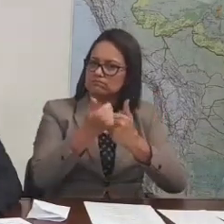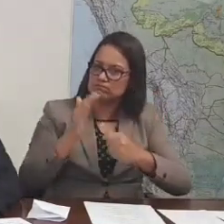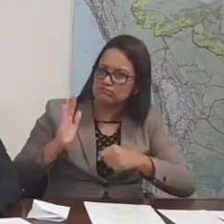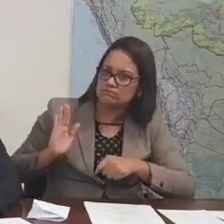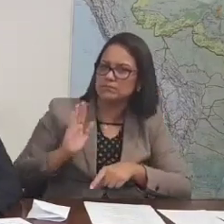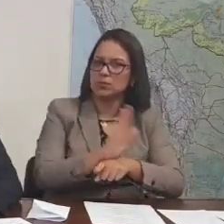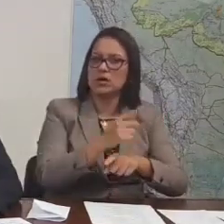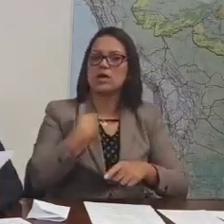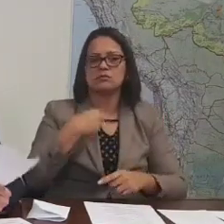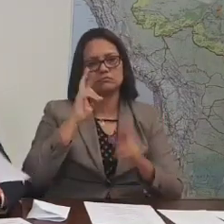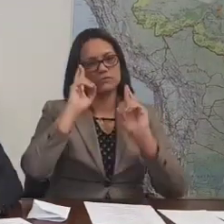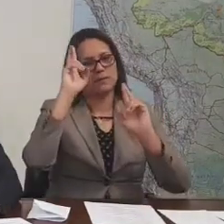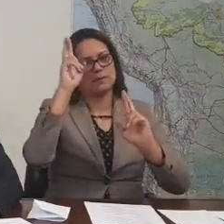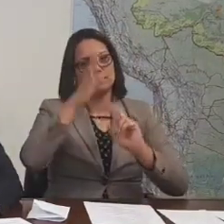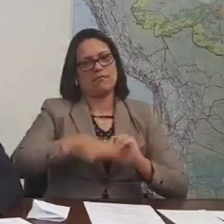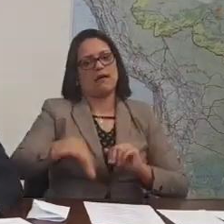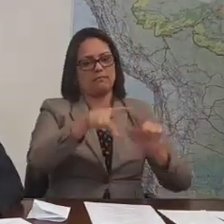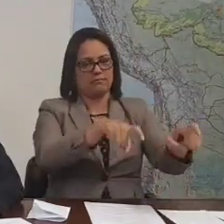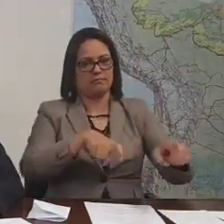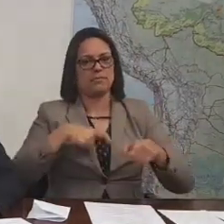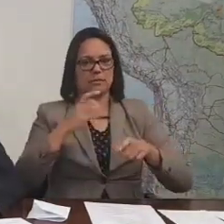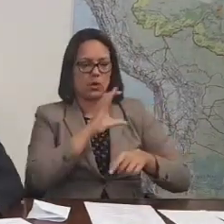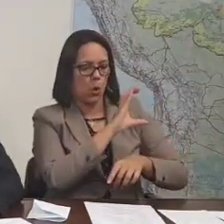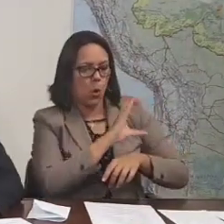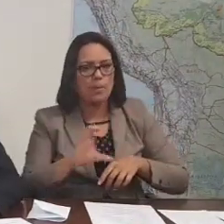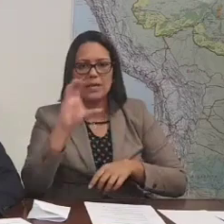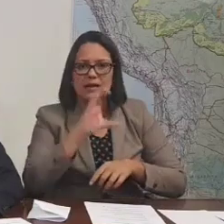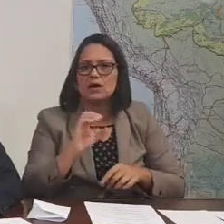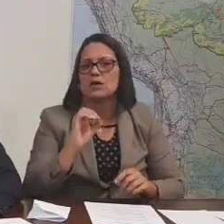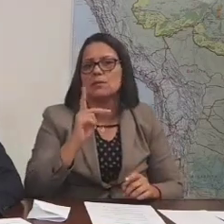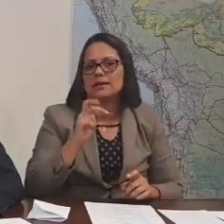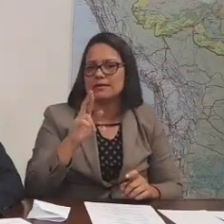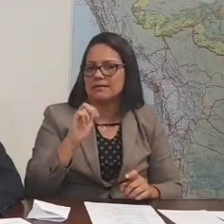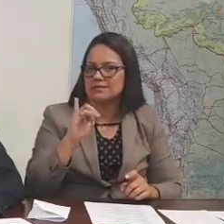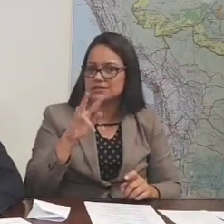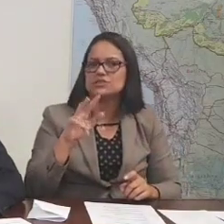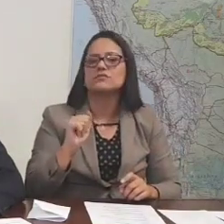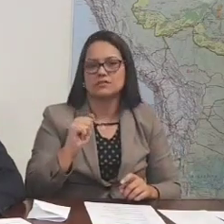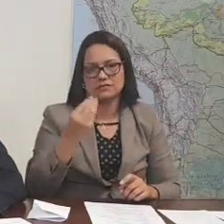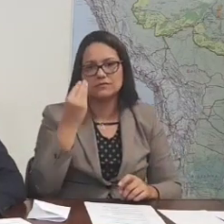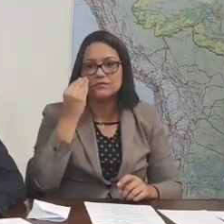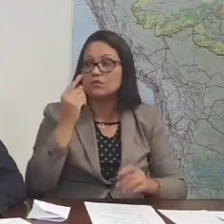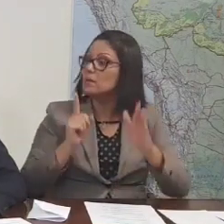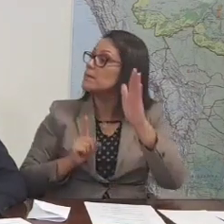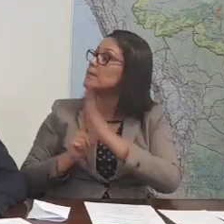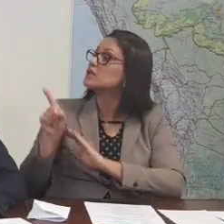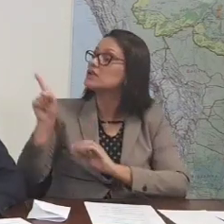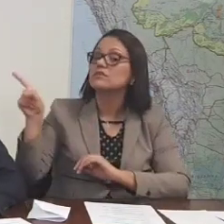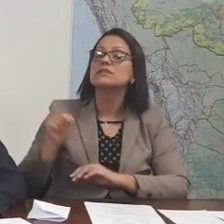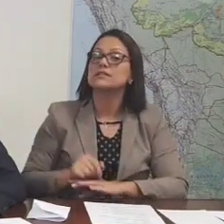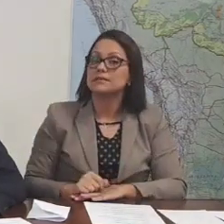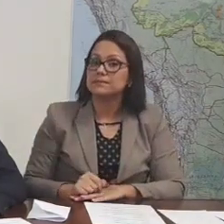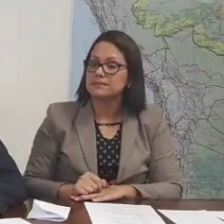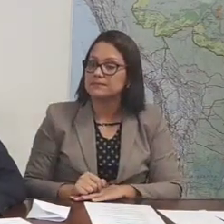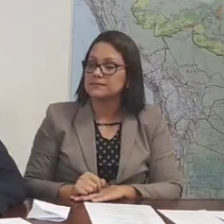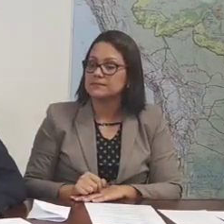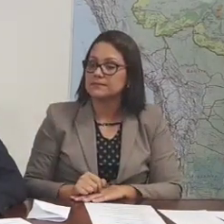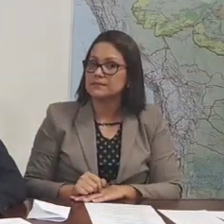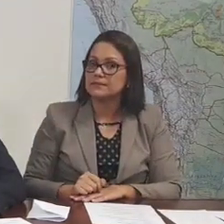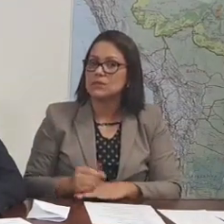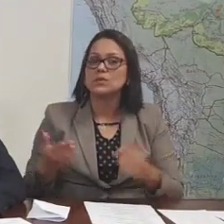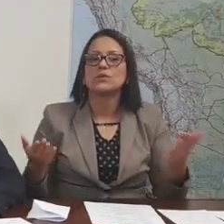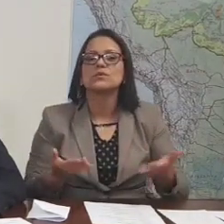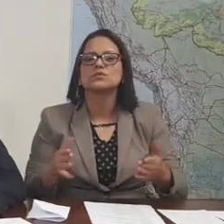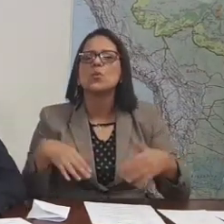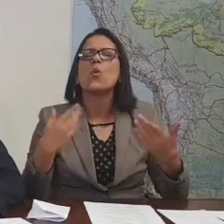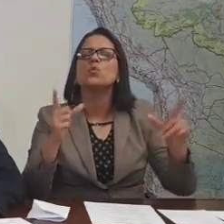e eu, como uma representante do agro e do cooperativismo, teria o maior prazer em Então, vou fazer uma pergunta para vocês duas aqui. hoje, qual é